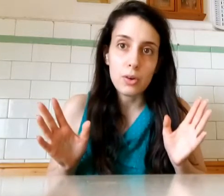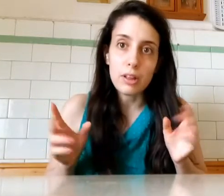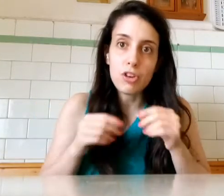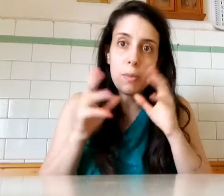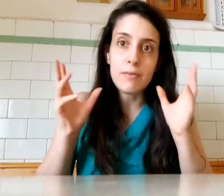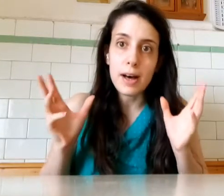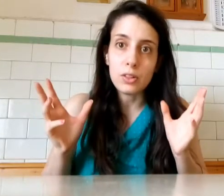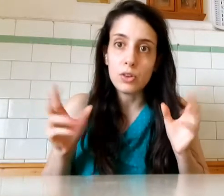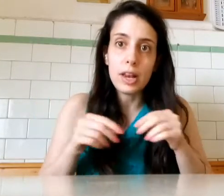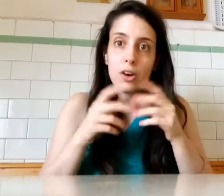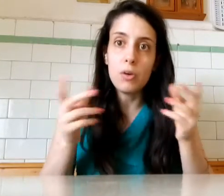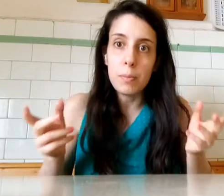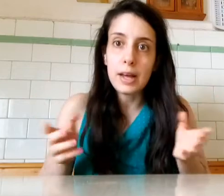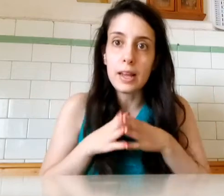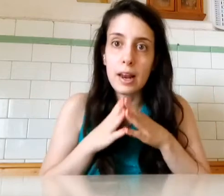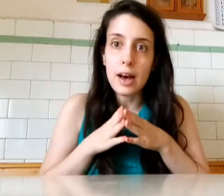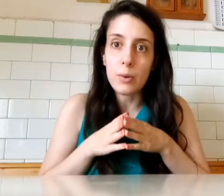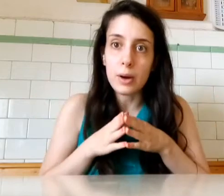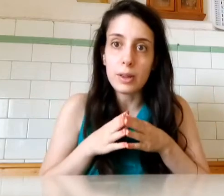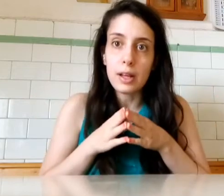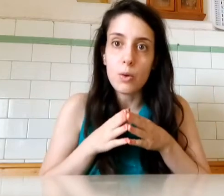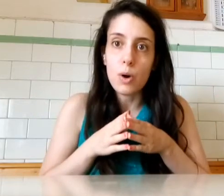Cioè Come ha fatto? Se l'è comprata La laurea Questa qua